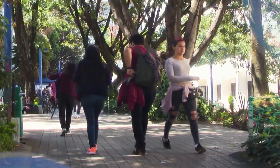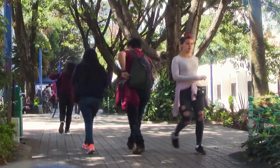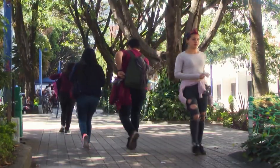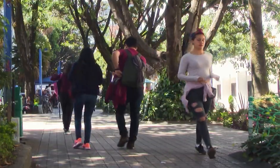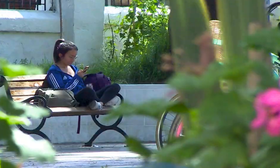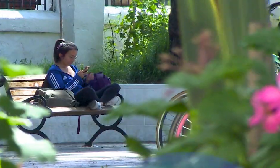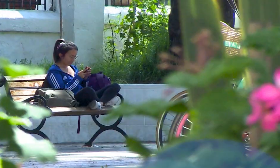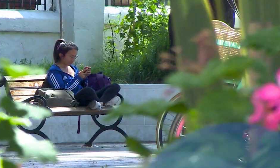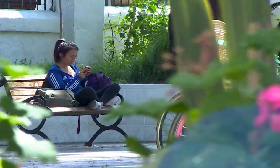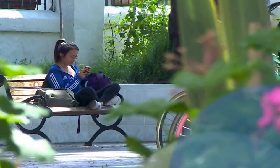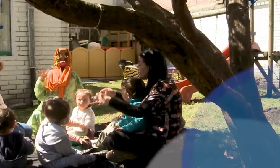This video